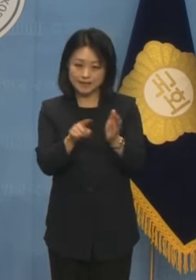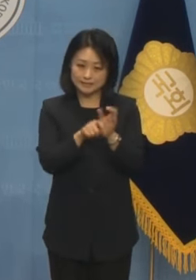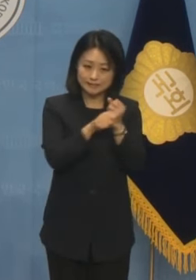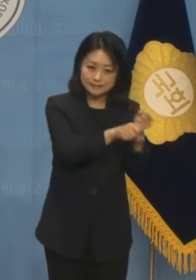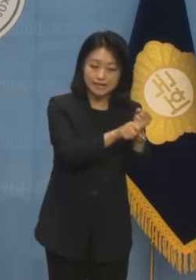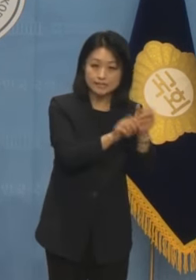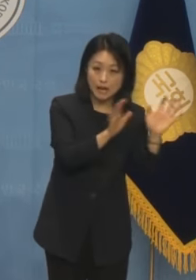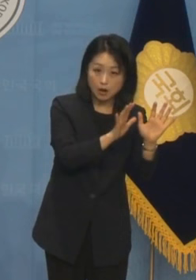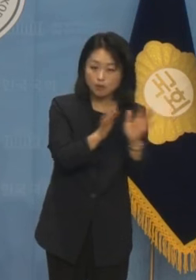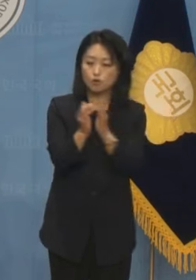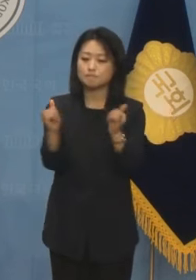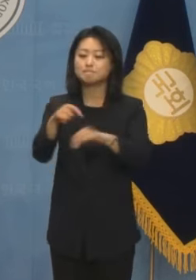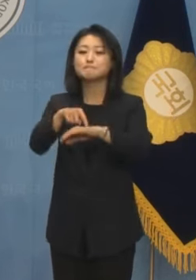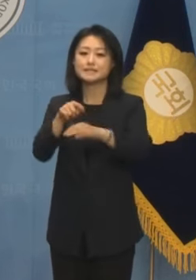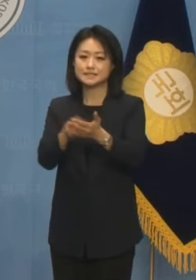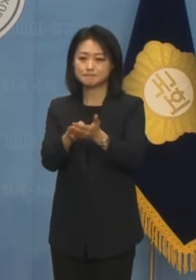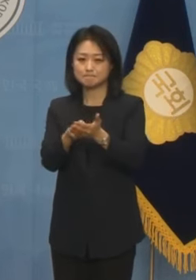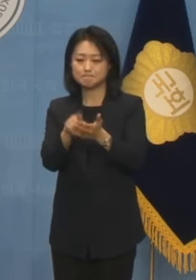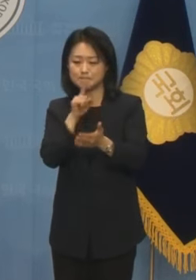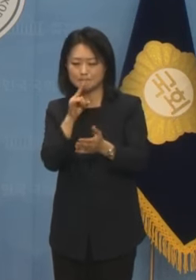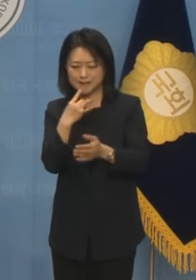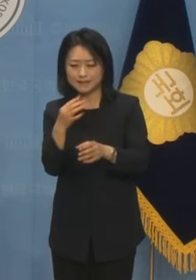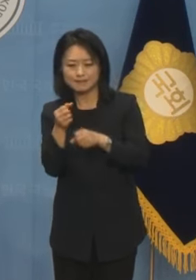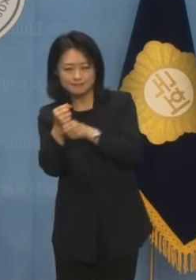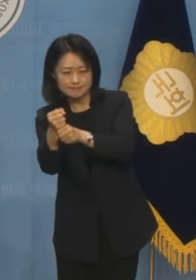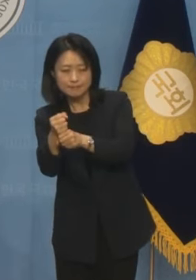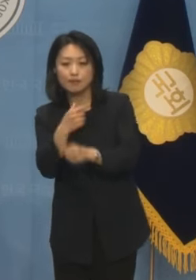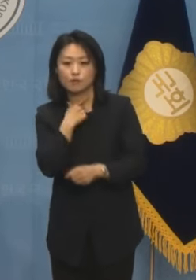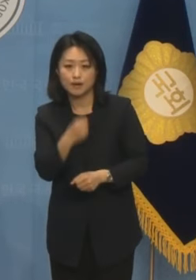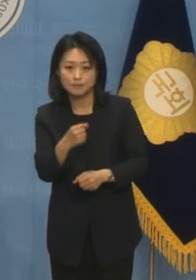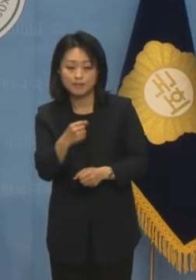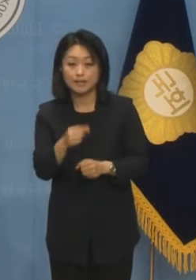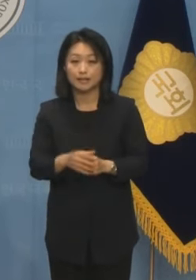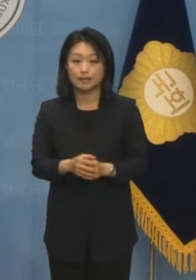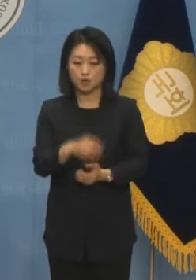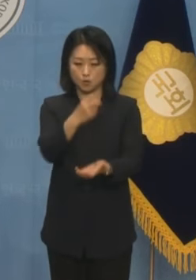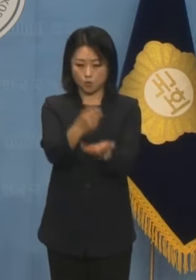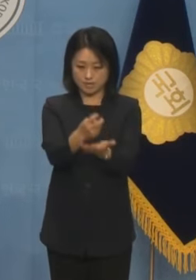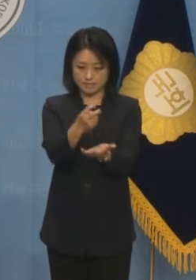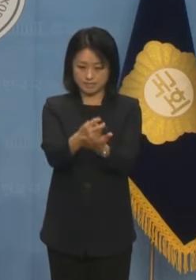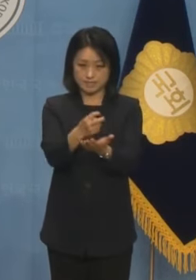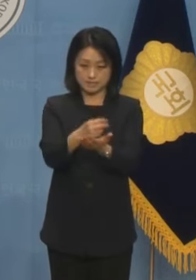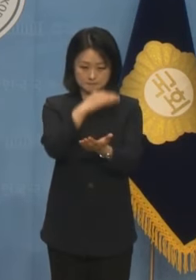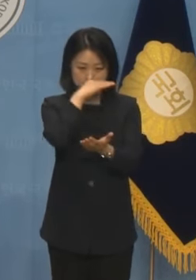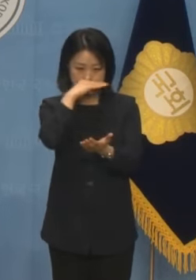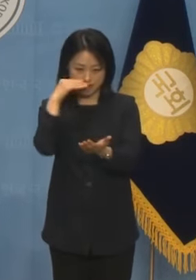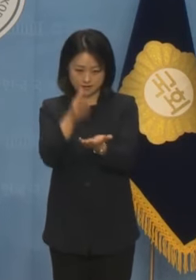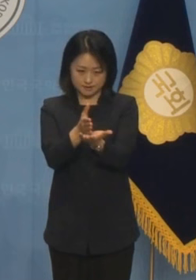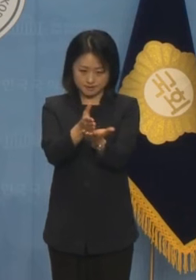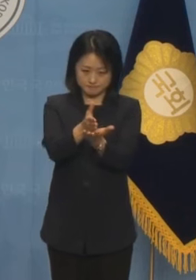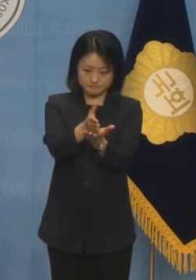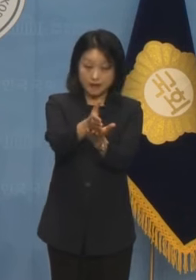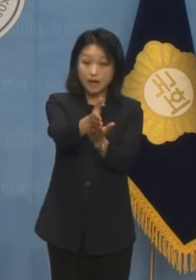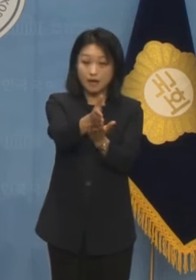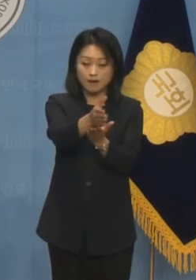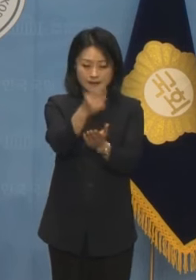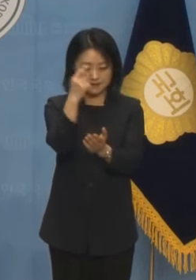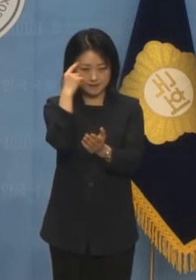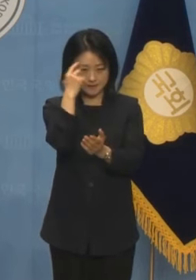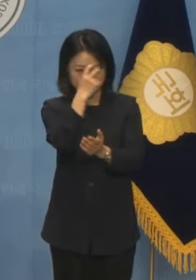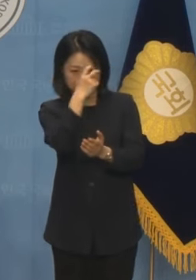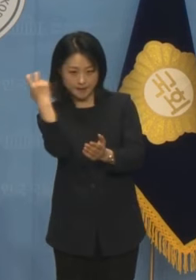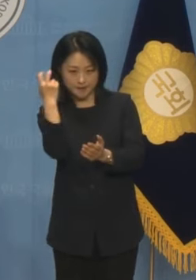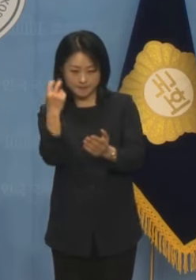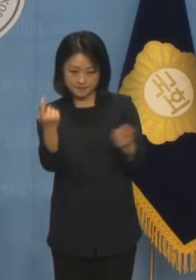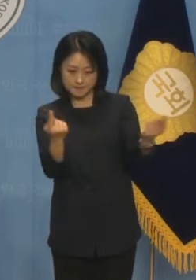민심의 물꼬를 트는 일에 집중하겠습니다. 원칙과 노선을 잃지 않으면서도 유능하게 국회